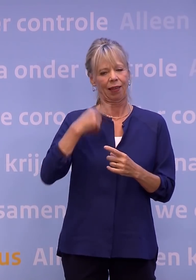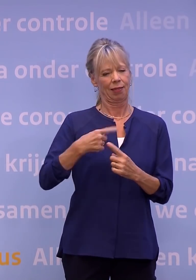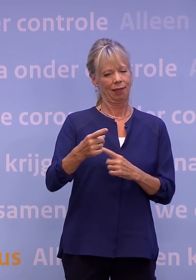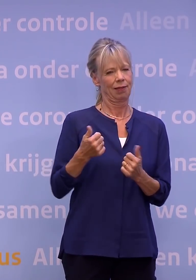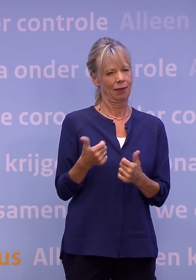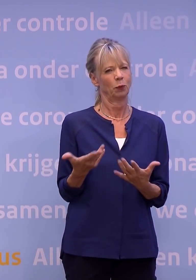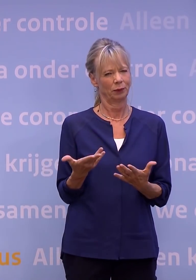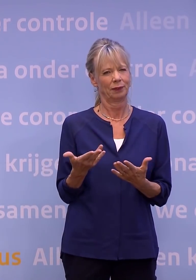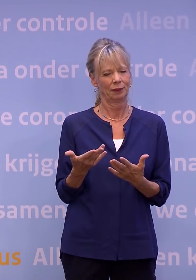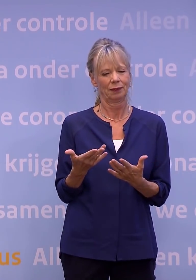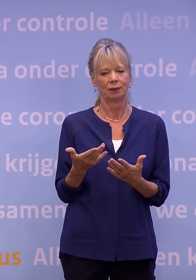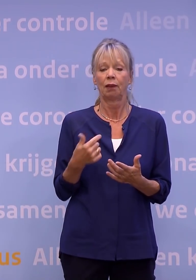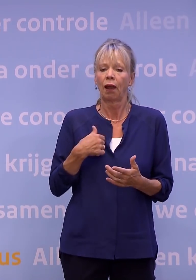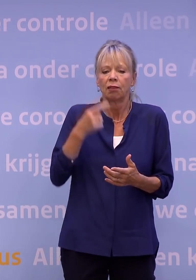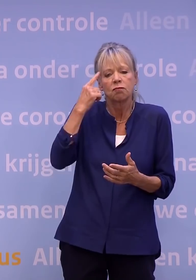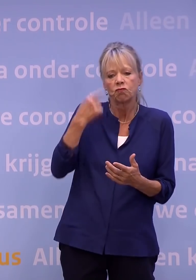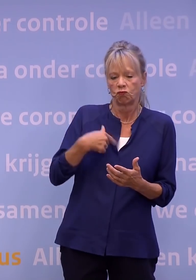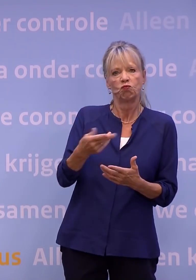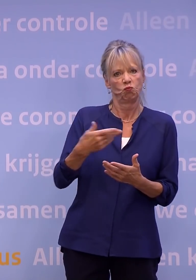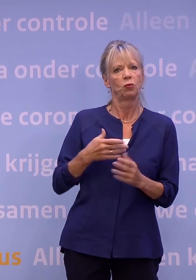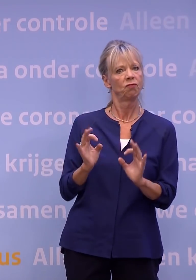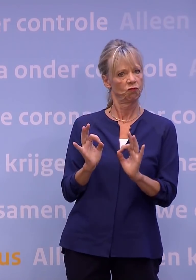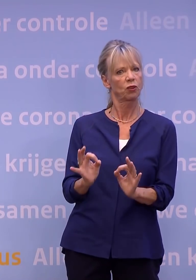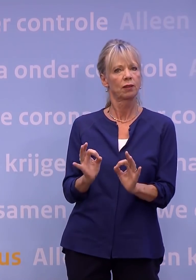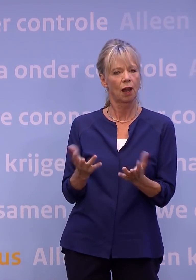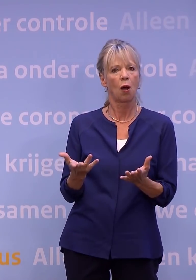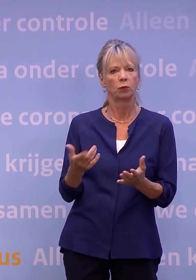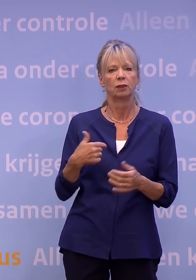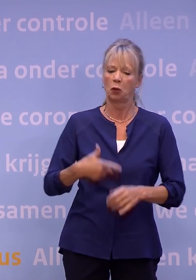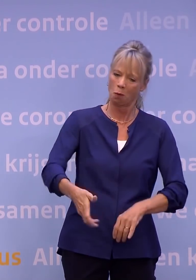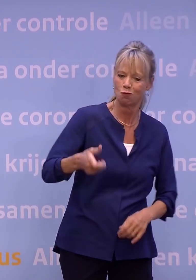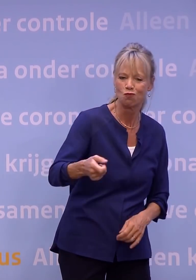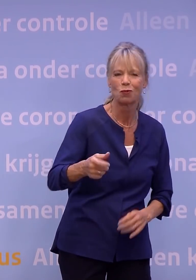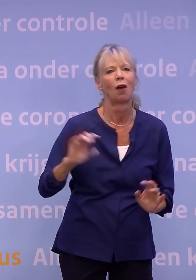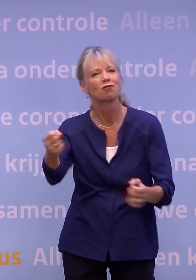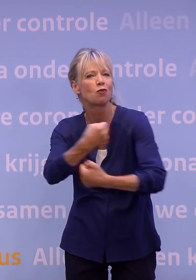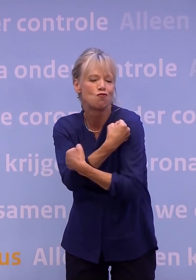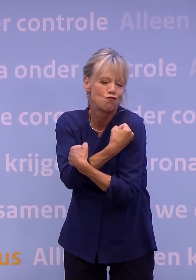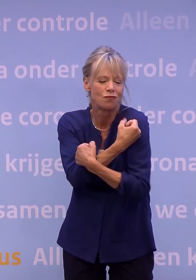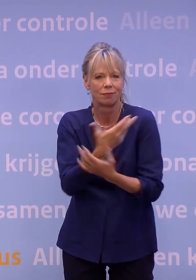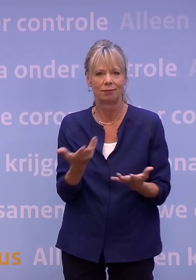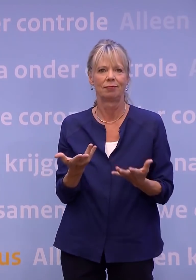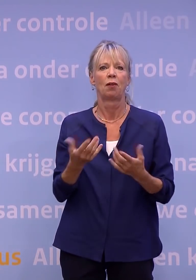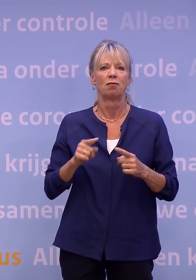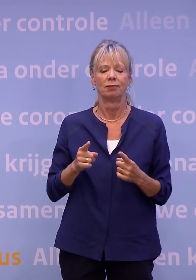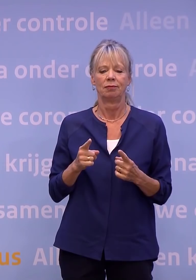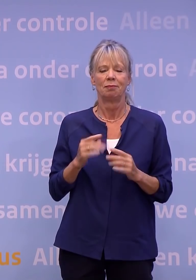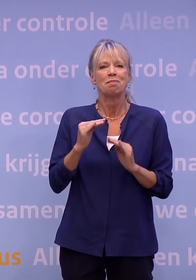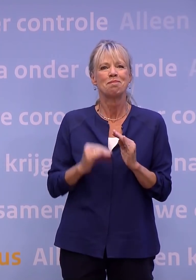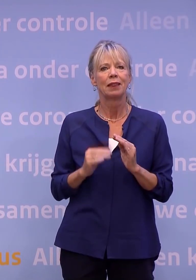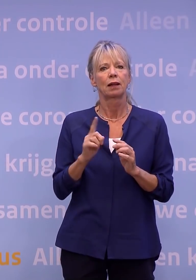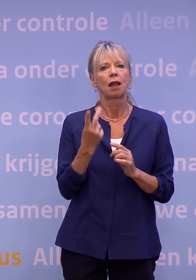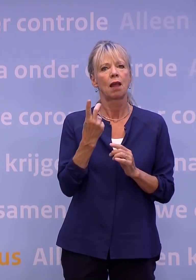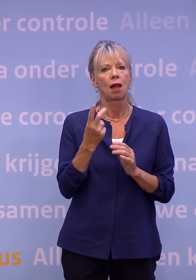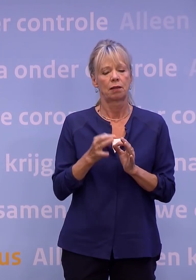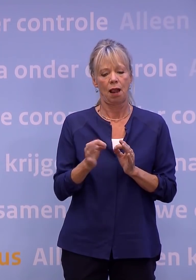en elkaar blijkbaar voldoende vertrouwen om al handen schuddend, knuffelend en op minder dan anderhalve meter van elkaar